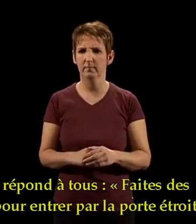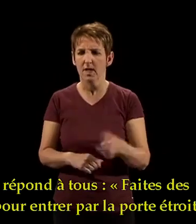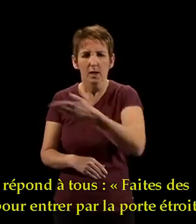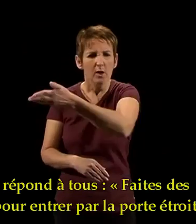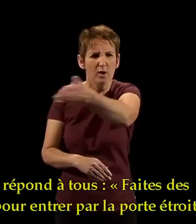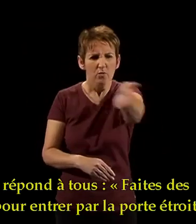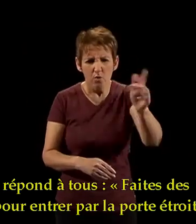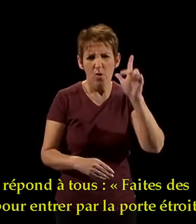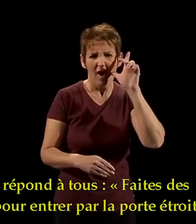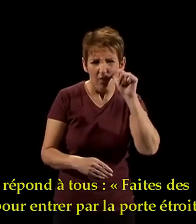porte étroite.